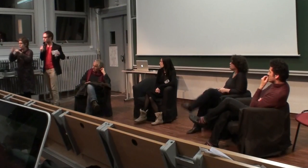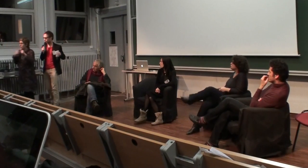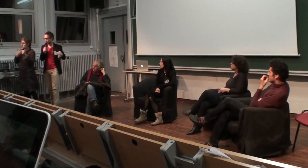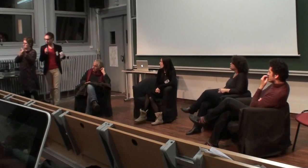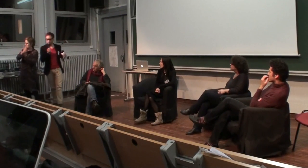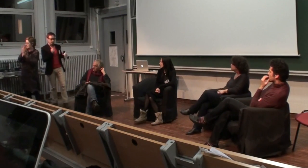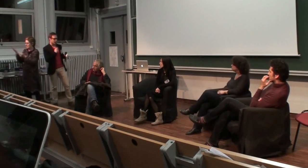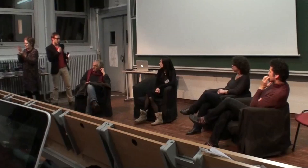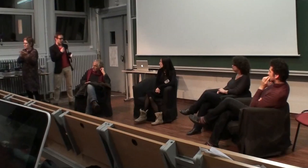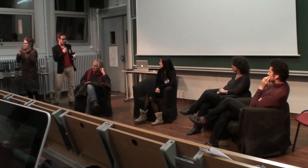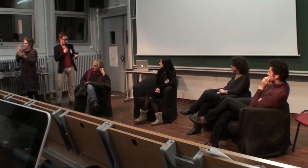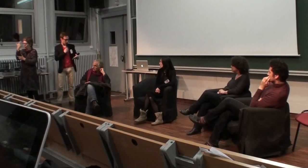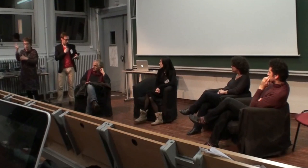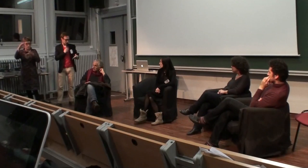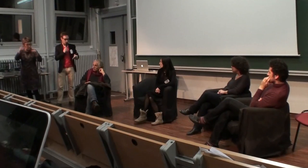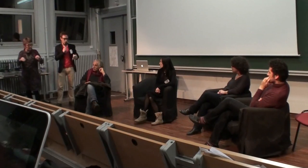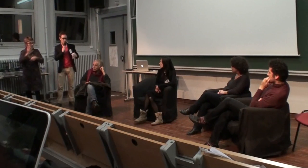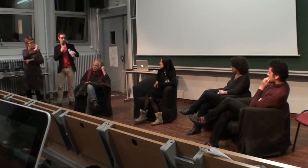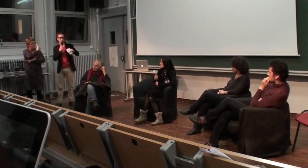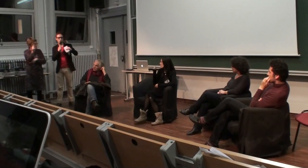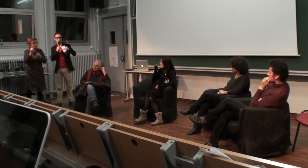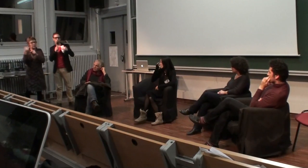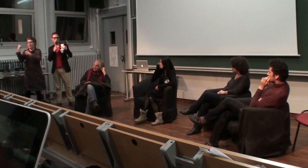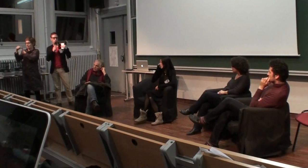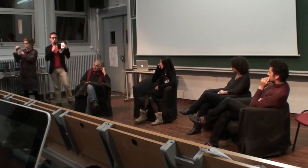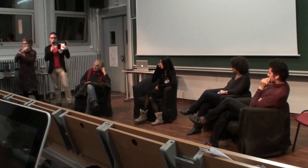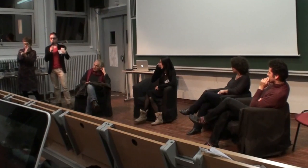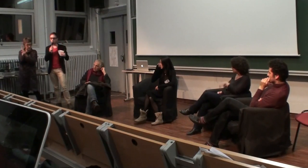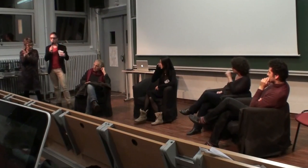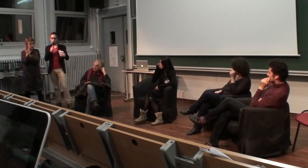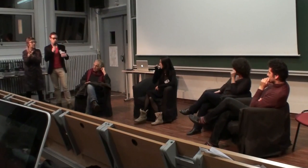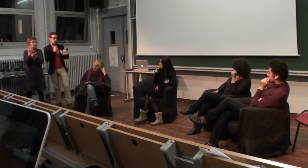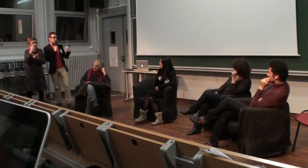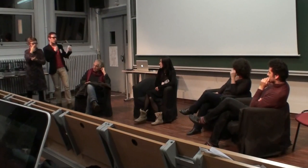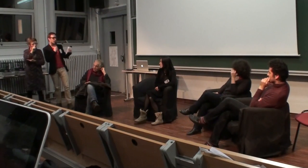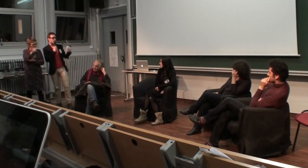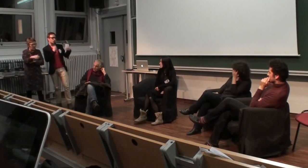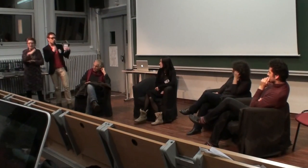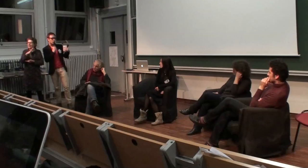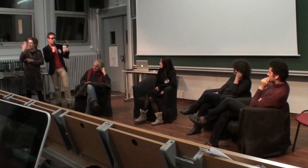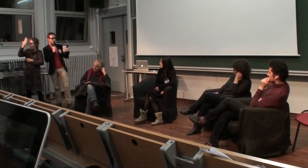c'est ça ? Et je voulais savoir,-ce que dans d'autres... Enfin, est-ce que vous avez des modèles dans d'autres pays